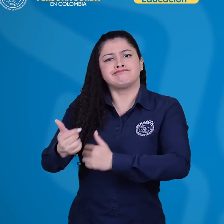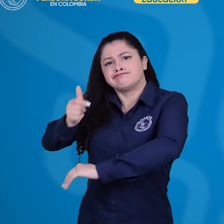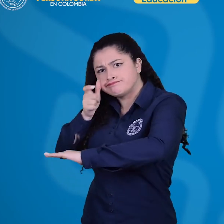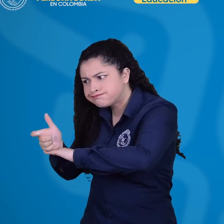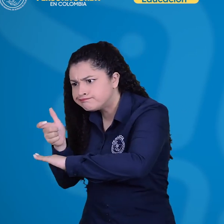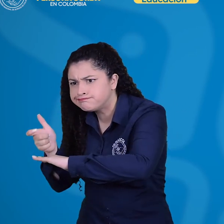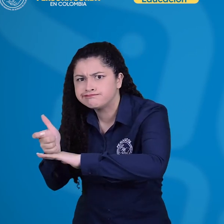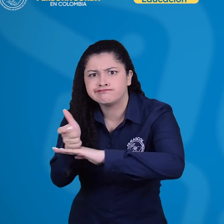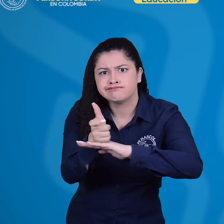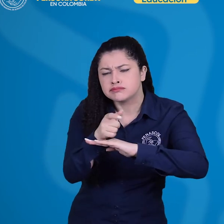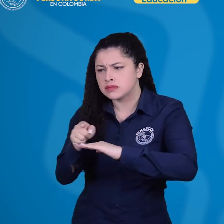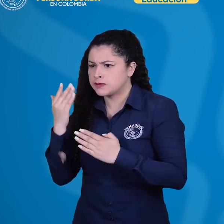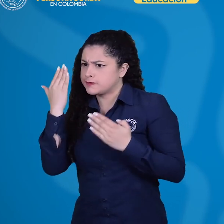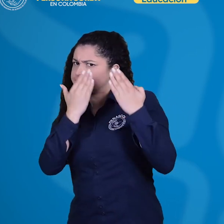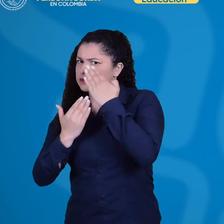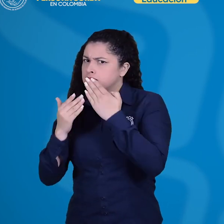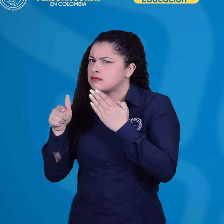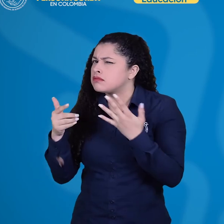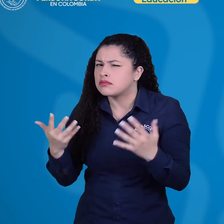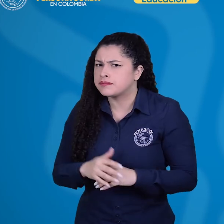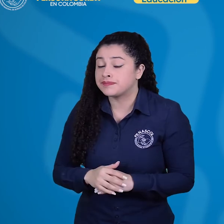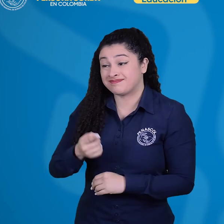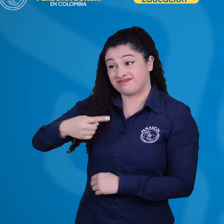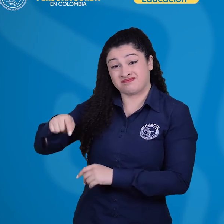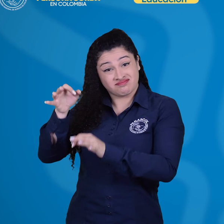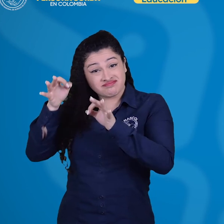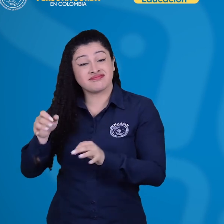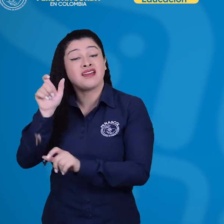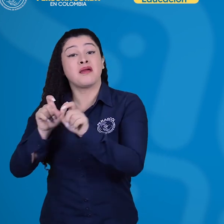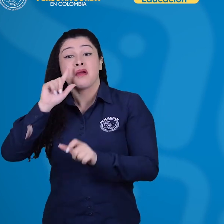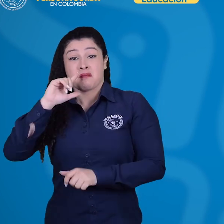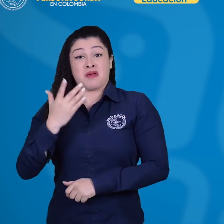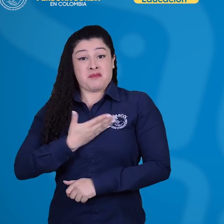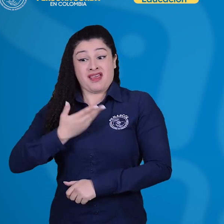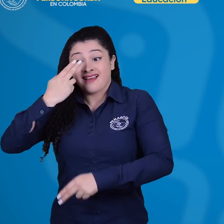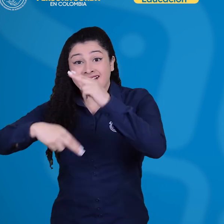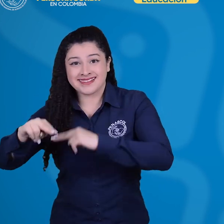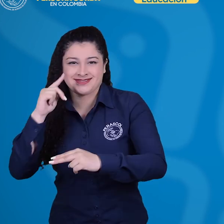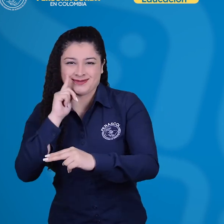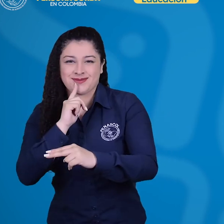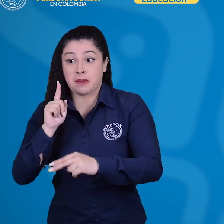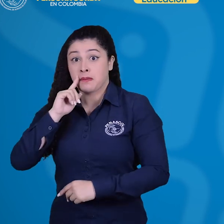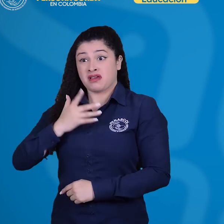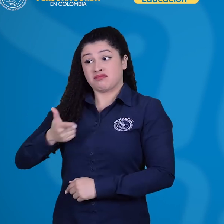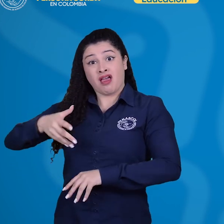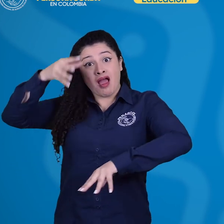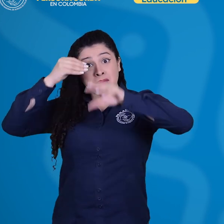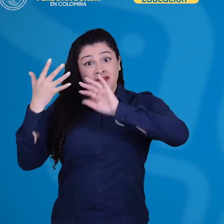familia de modo que se transformen las prácticas actuales centradas en la oferta de talleres